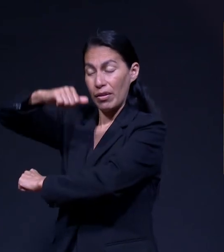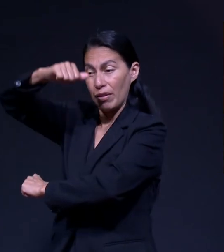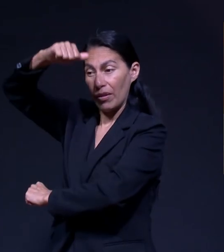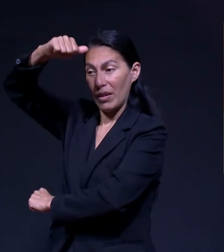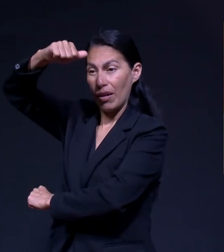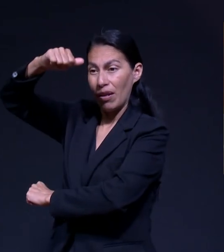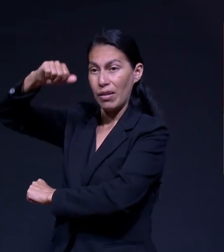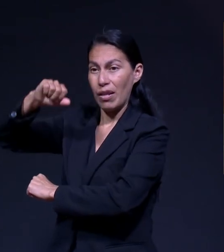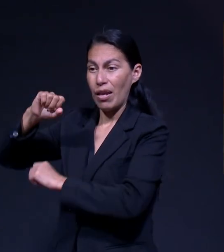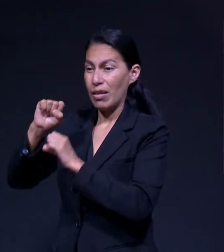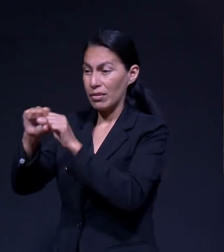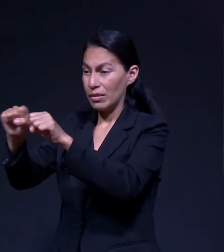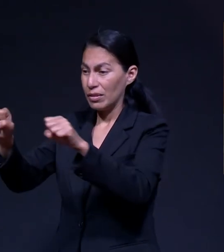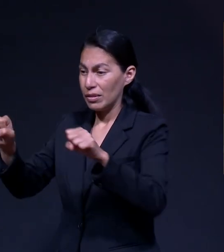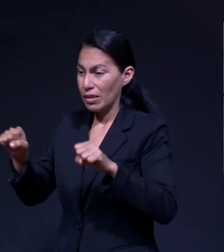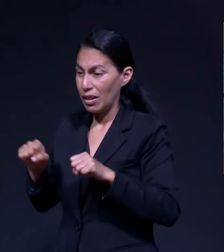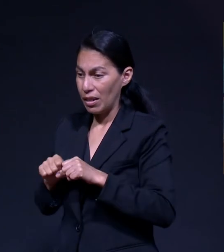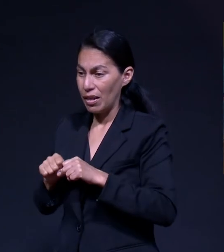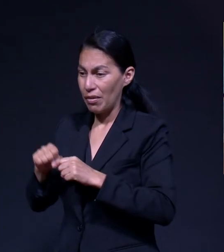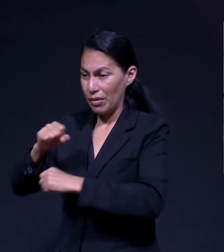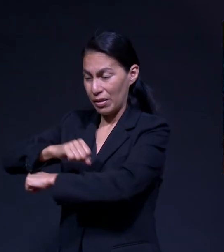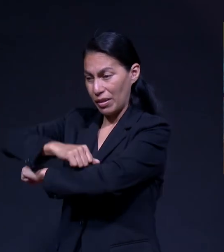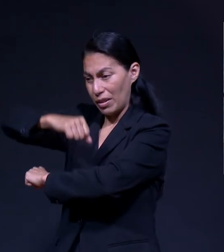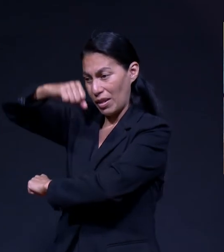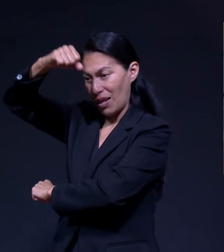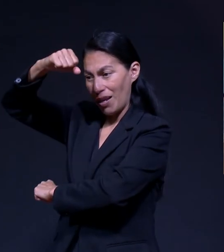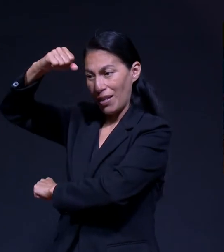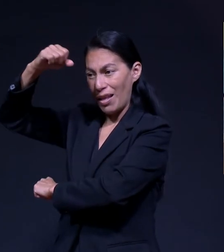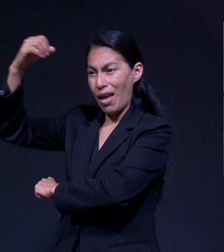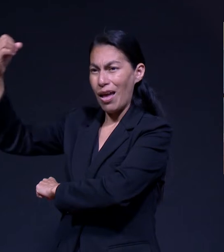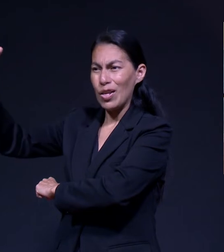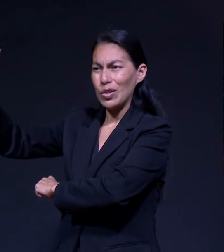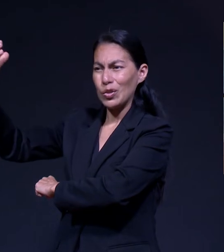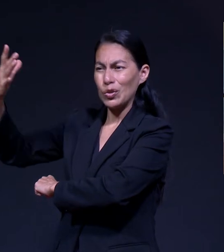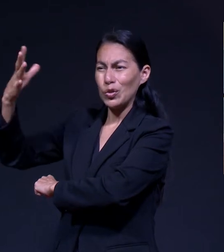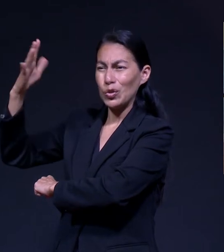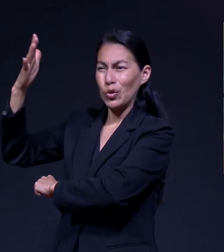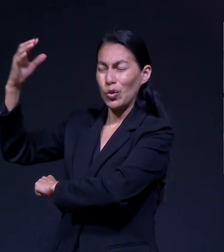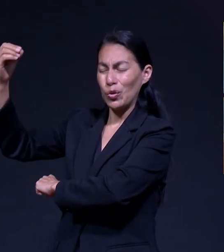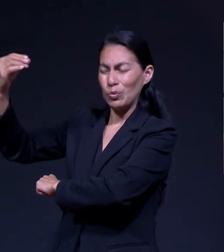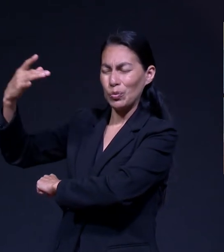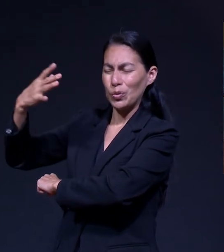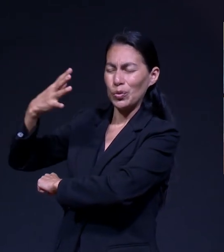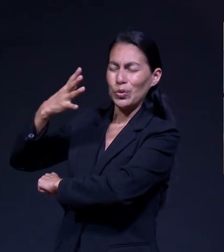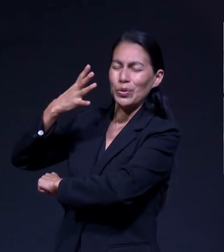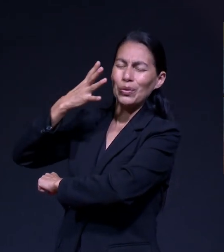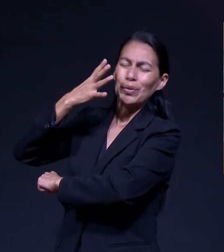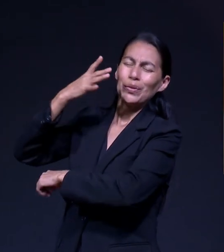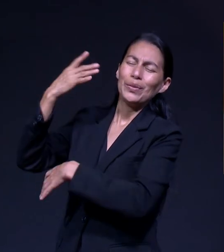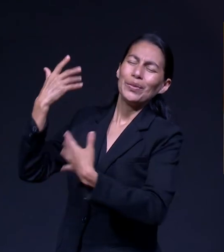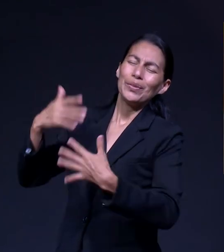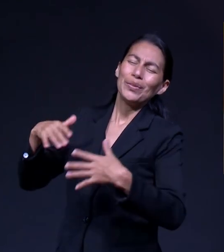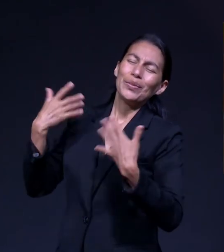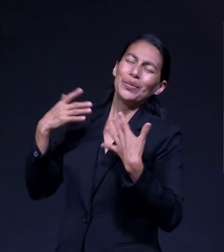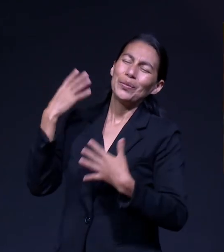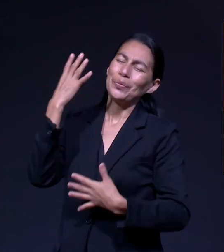la sala Va a entrar el sol Muy rico por la mañana Para ilumbrar toda la casa Pueden aquí pasar Para